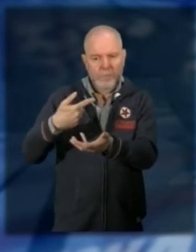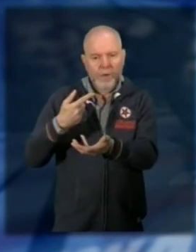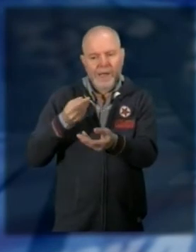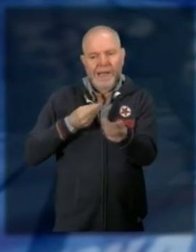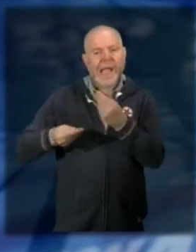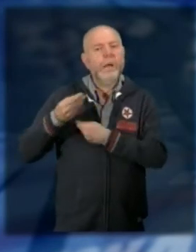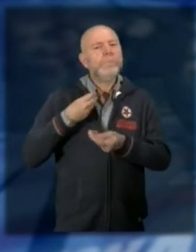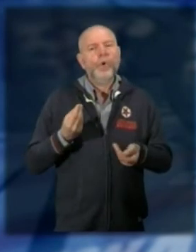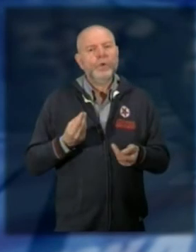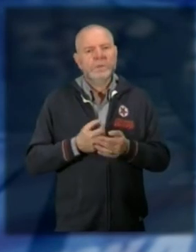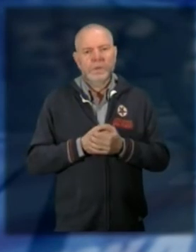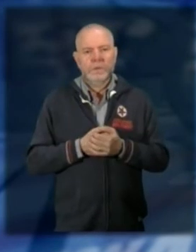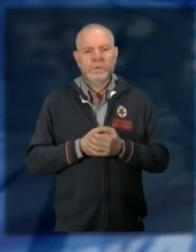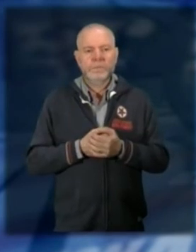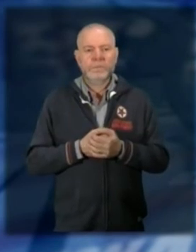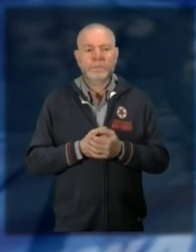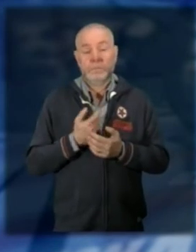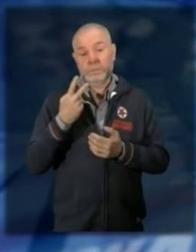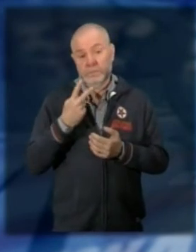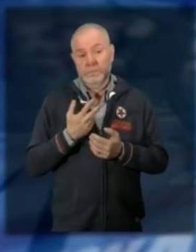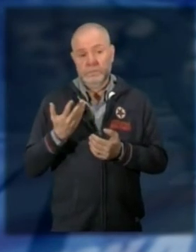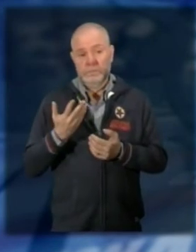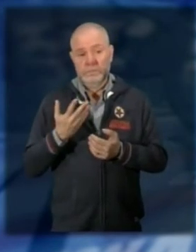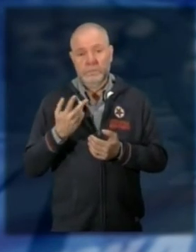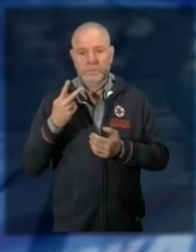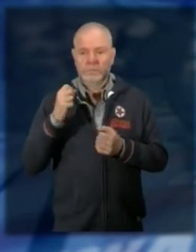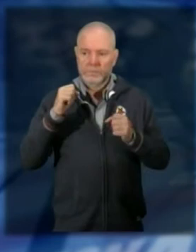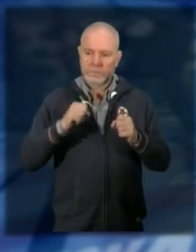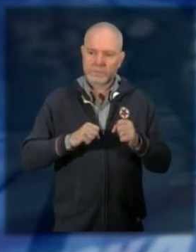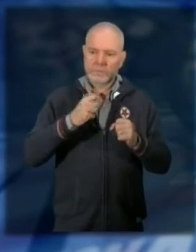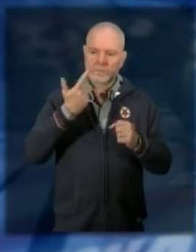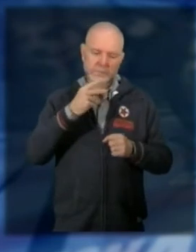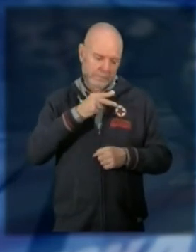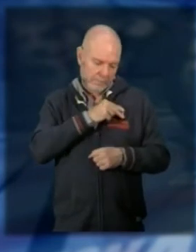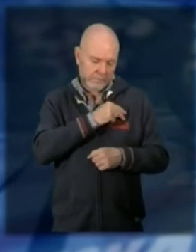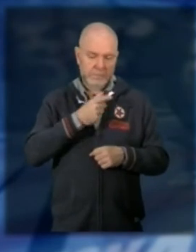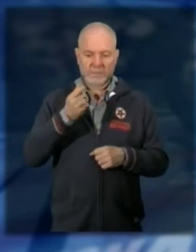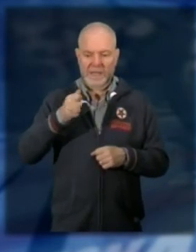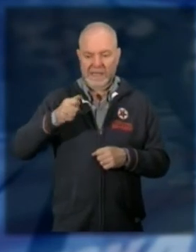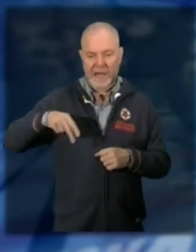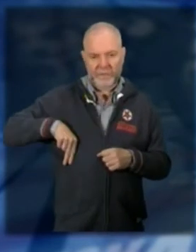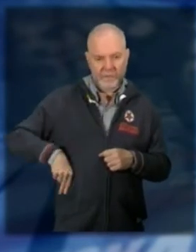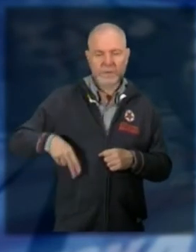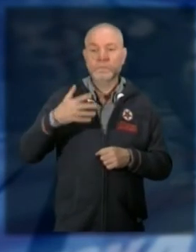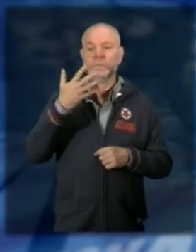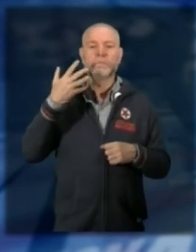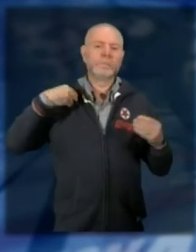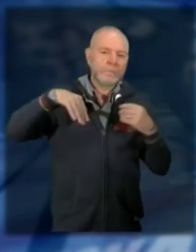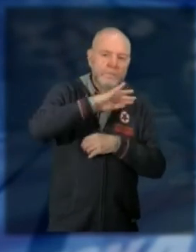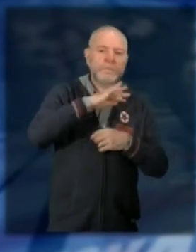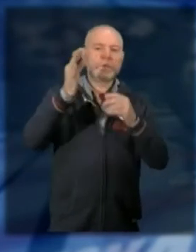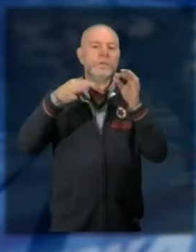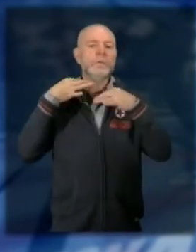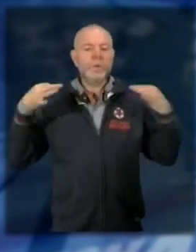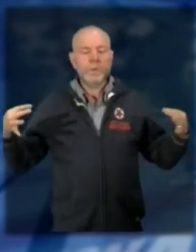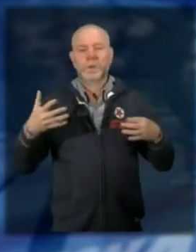riceve in cambio ho delle ricompense possono essere delle spille dei portachiavi degli astucci delle shopper bag del full art